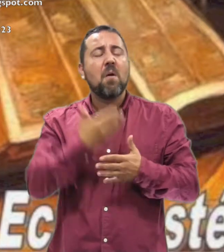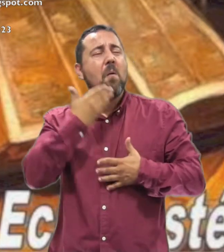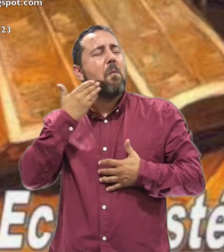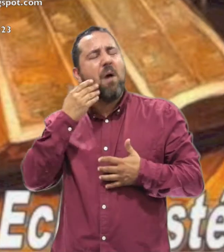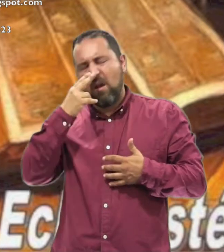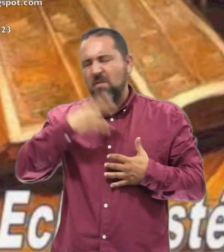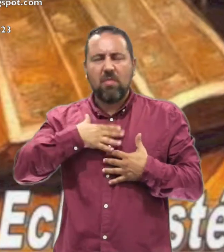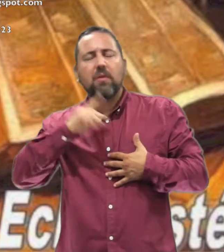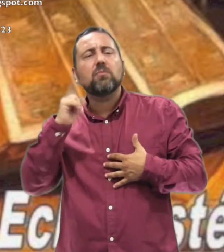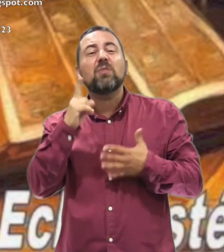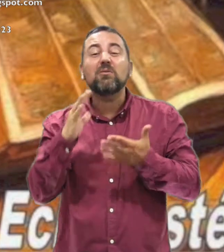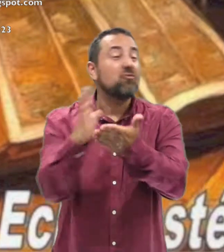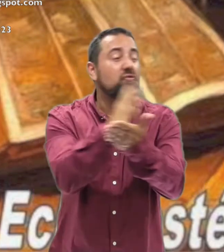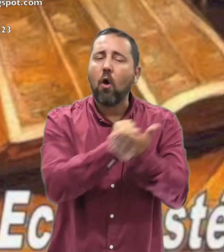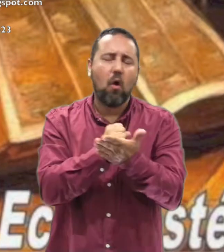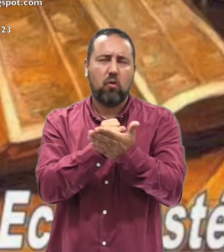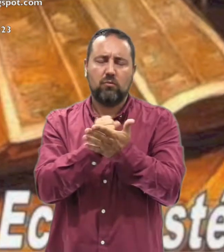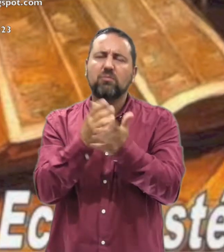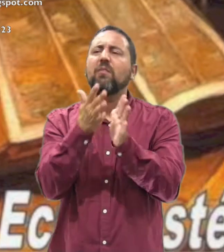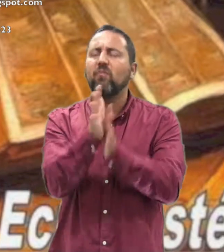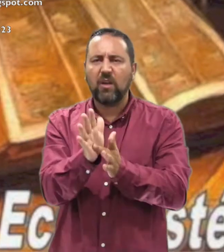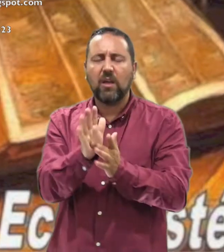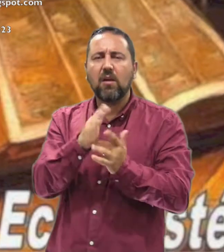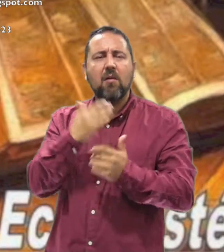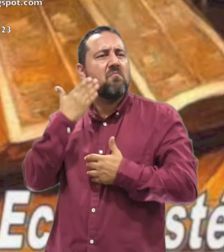Vanidad de vanidades Todo es vanidad